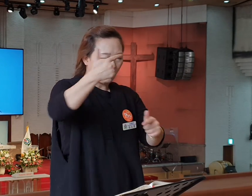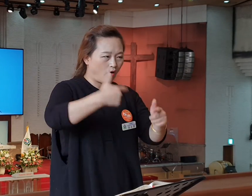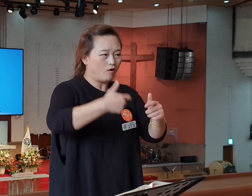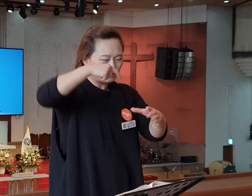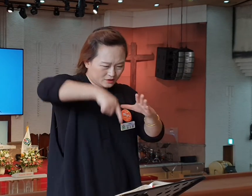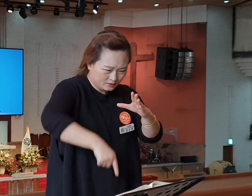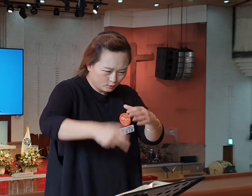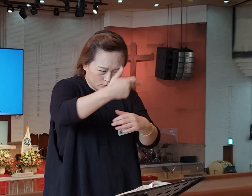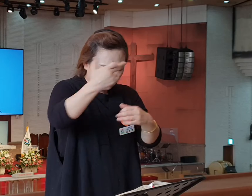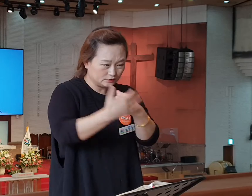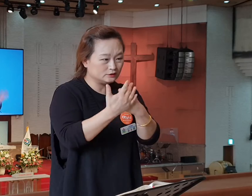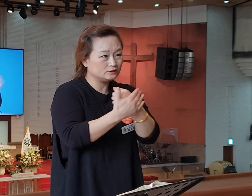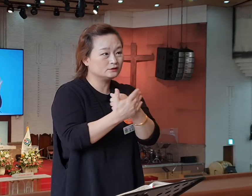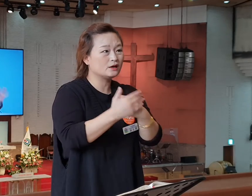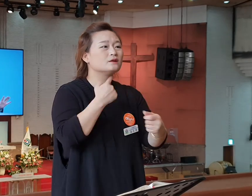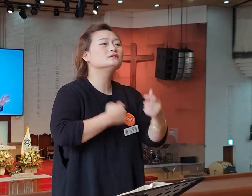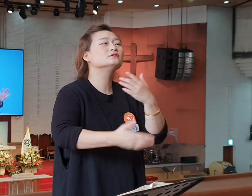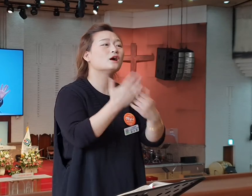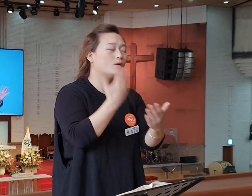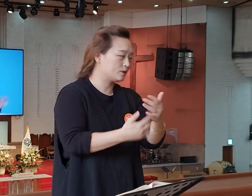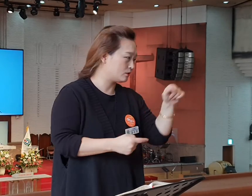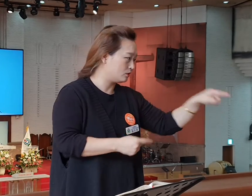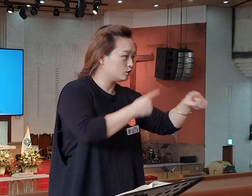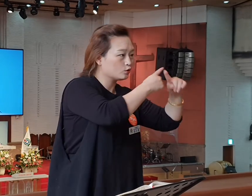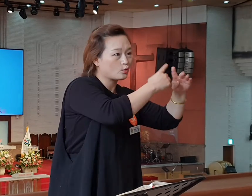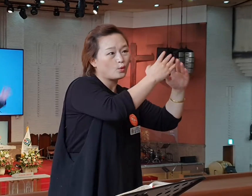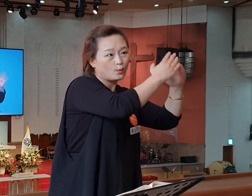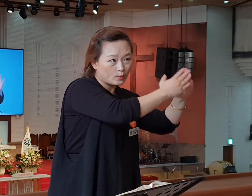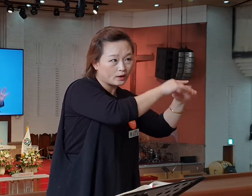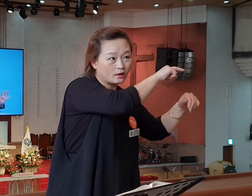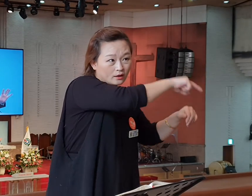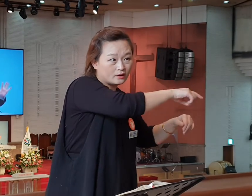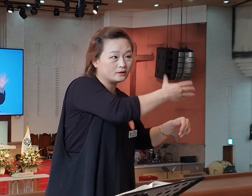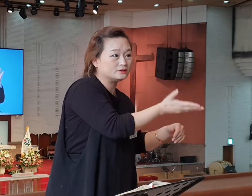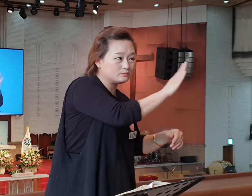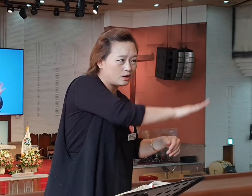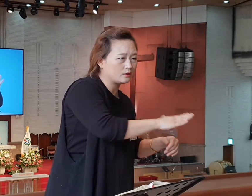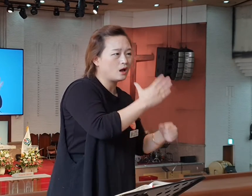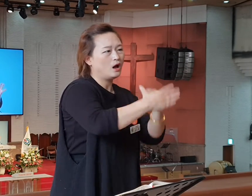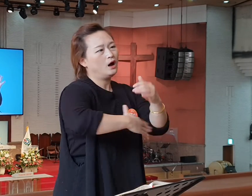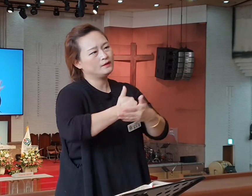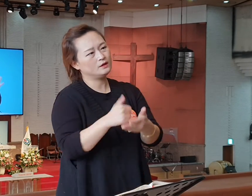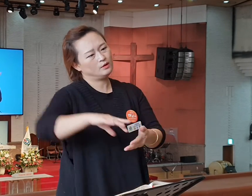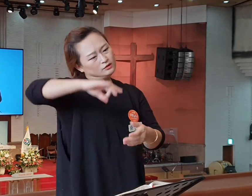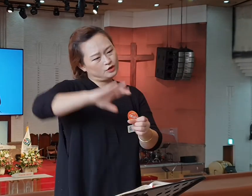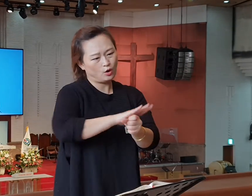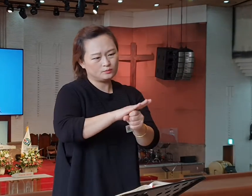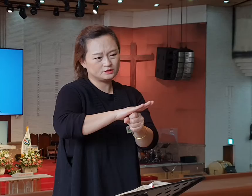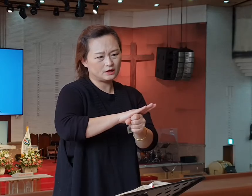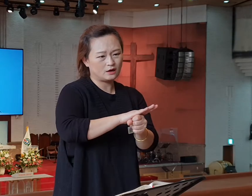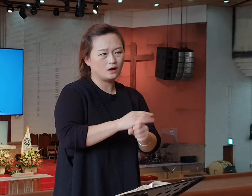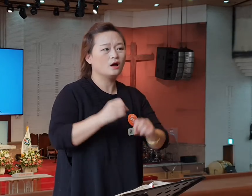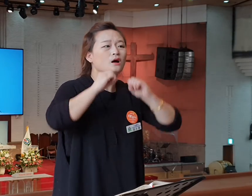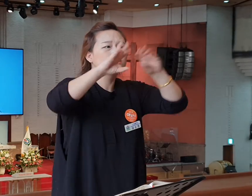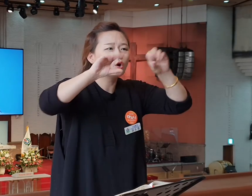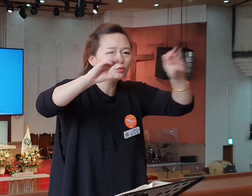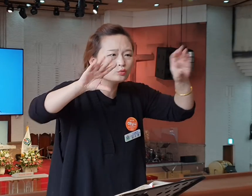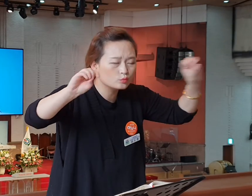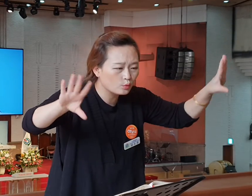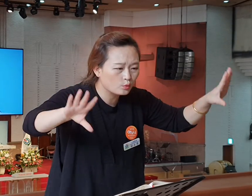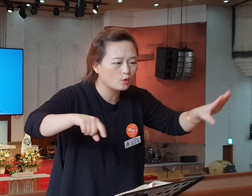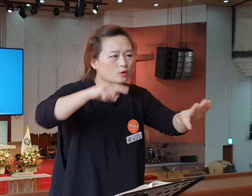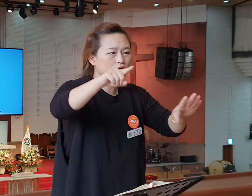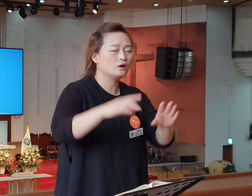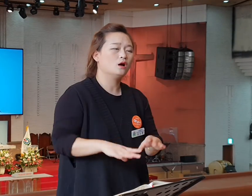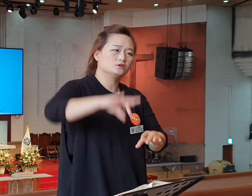은혜를 체험했던 에베소 교회야. 하나님의 능이 나타나고 그리고 요한과 바오를 통하여 하나님의 복음이 전해졌던 에베소야. 너희의 처음